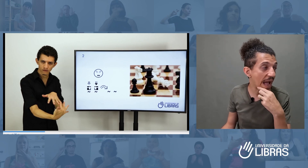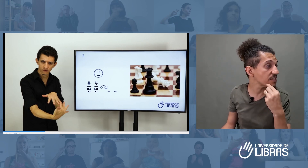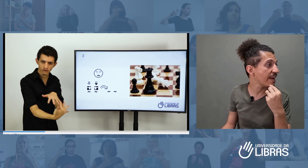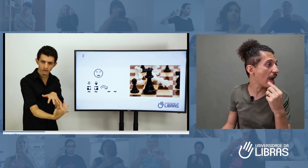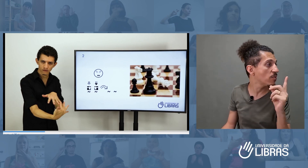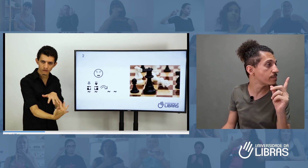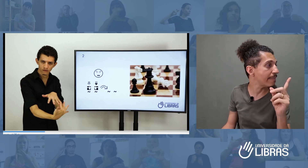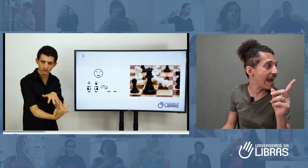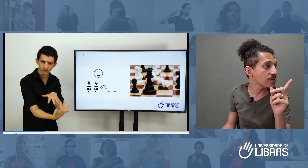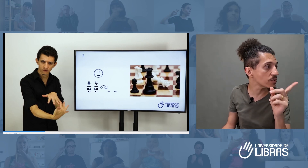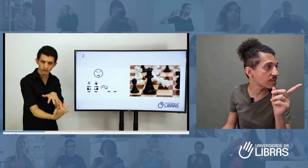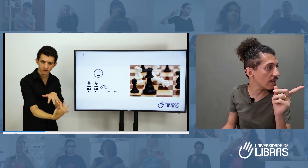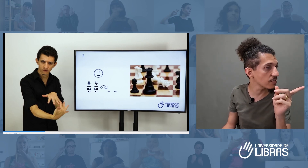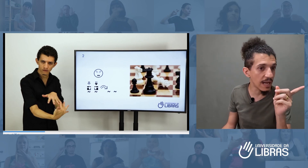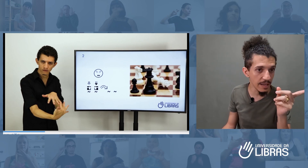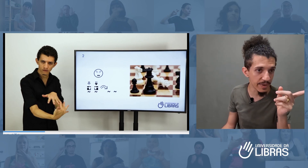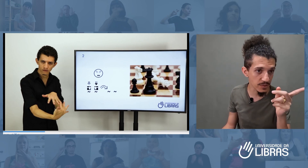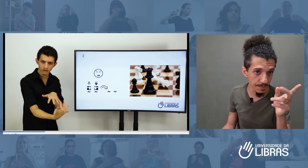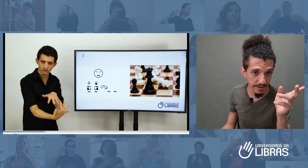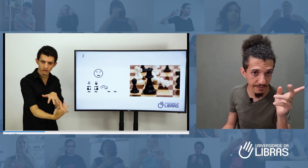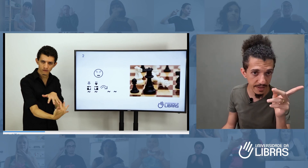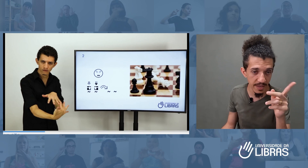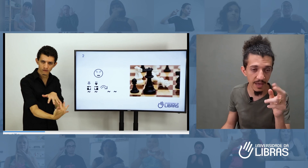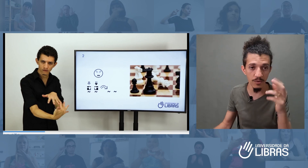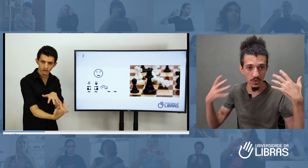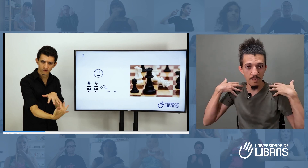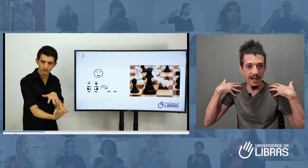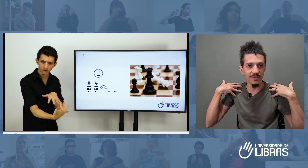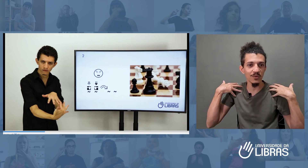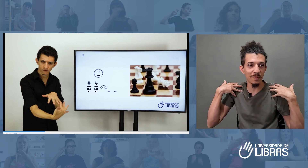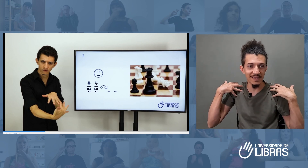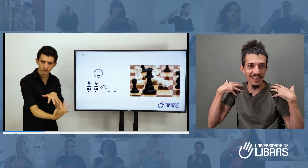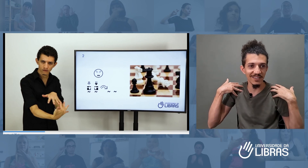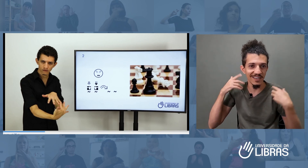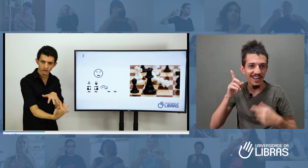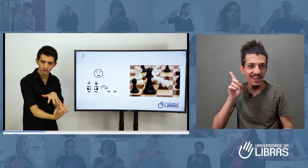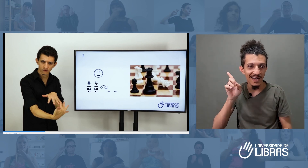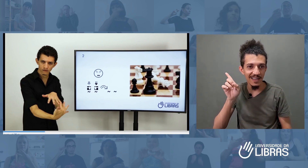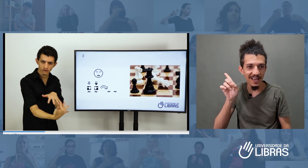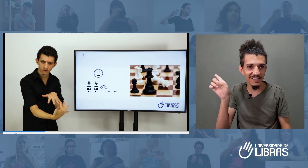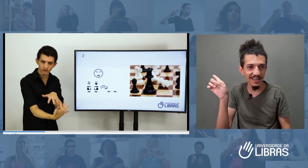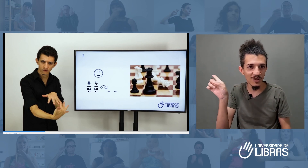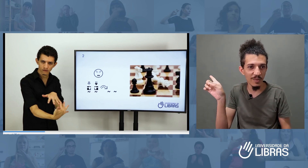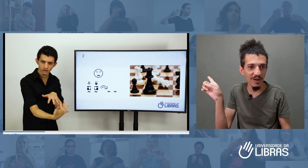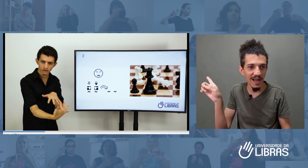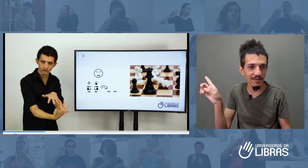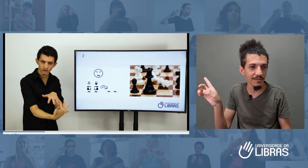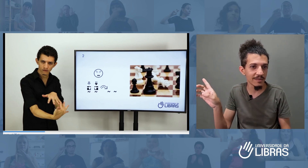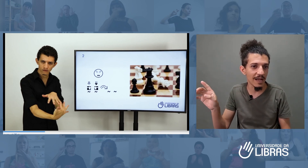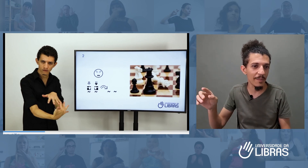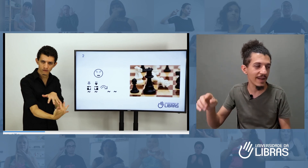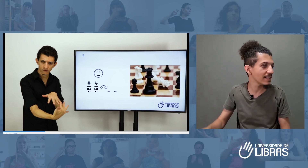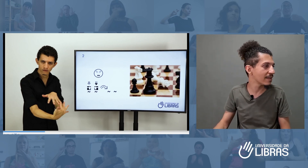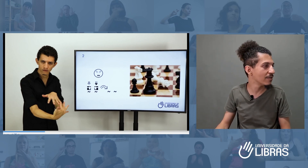verbos mais usados da Libras. Como você vê aqui, eu sou o Madison do presente, e esse aqui do meu lado, que está aparecendo aqui no vídeo,